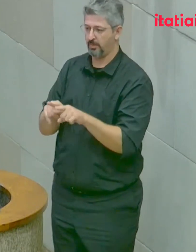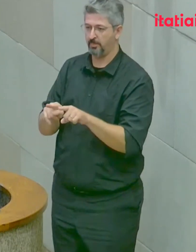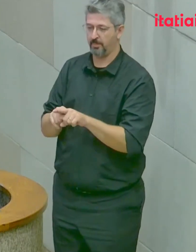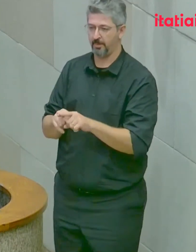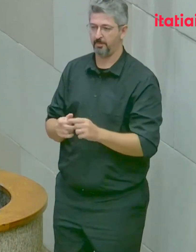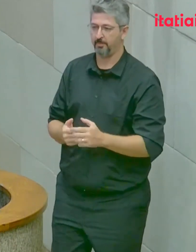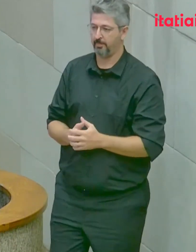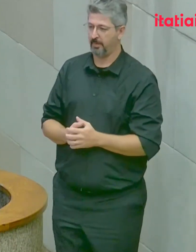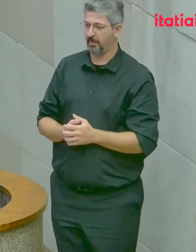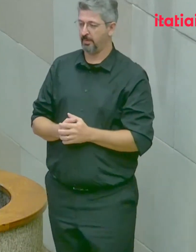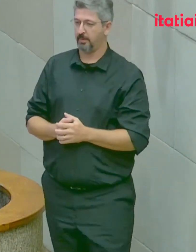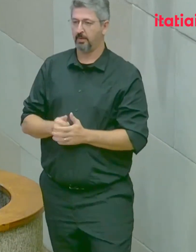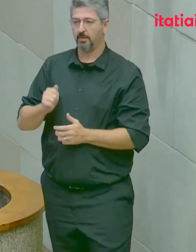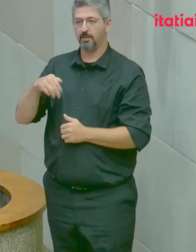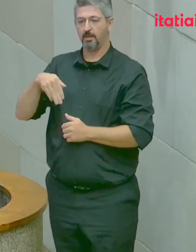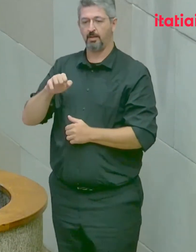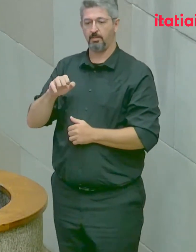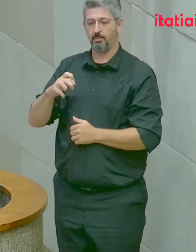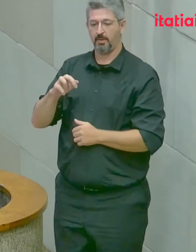da Ameripol.